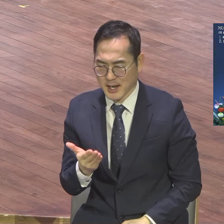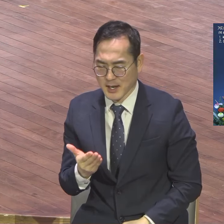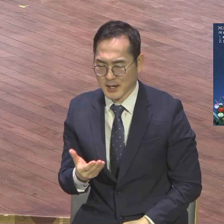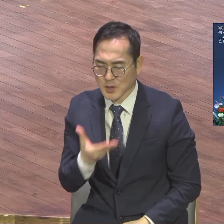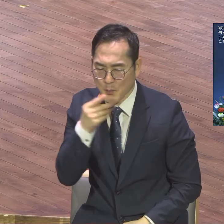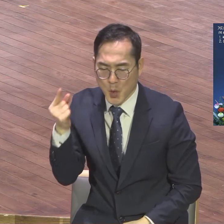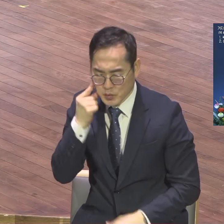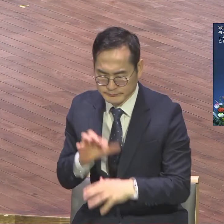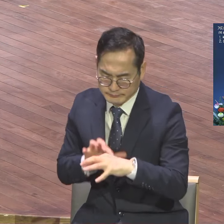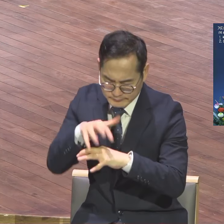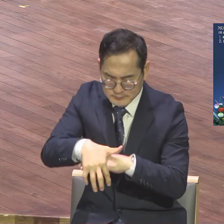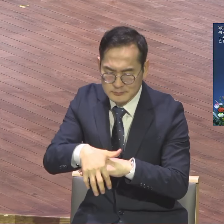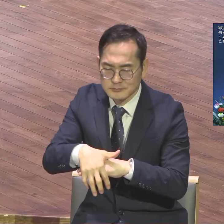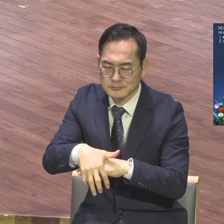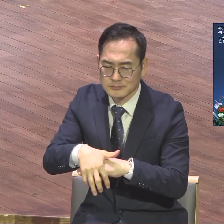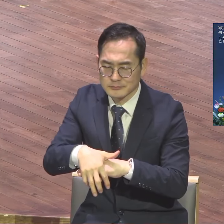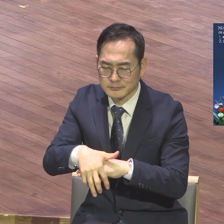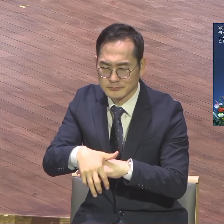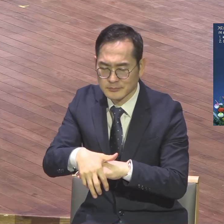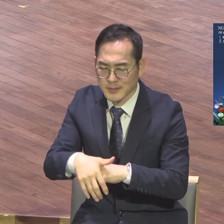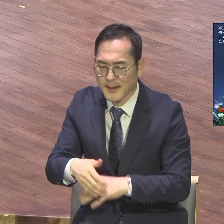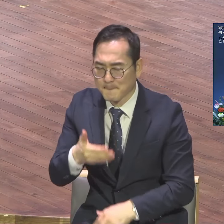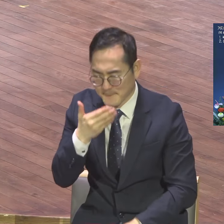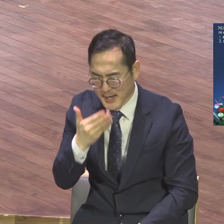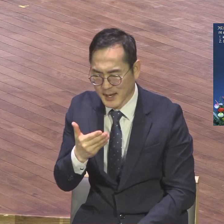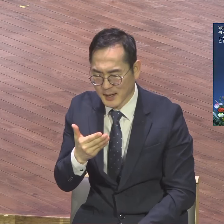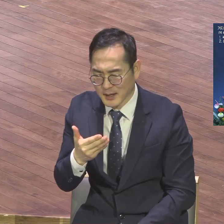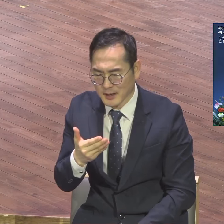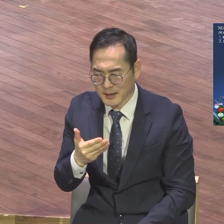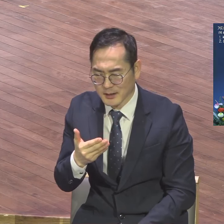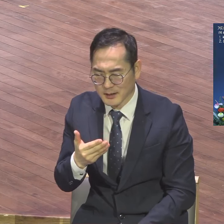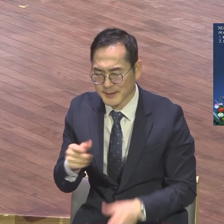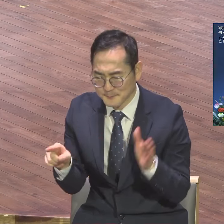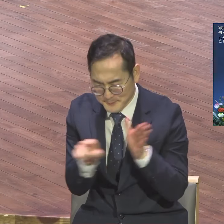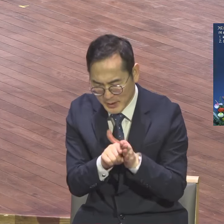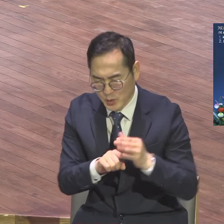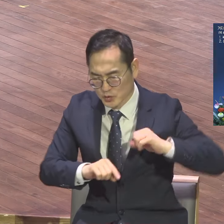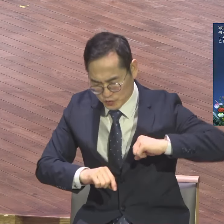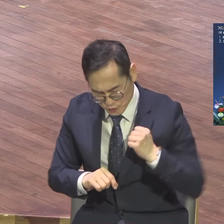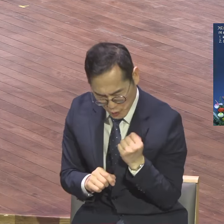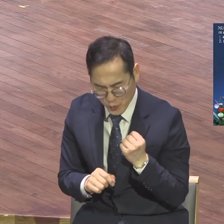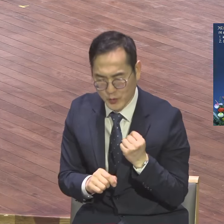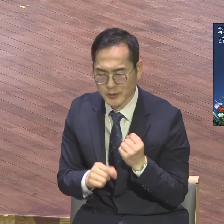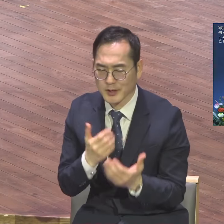증거하는 이 마지막 지상철의 명령에 순종하며 따르는 자들 되게 하야 좁 사서 예 예